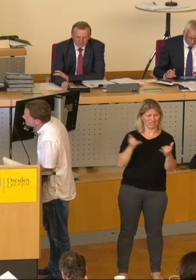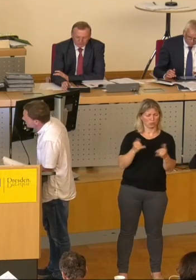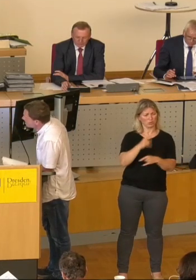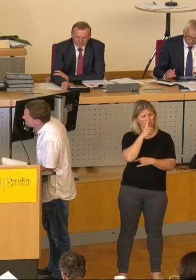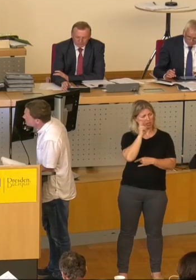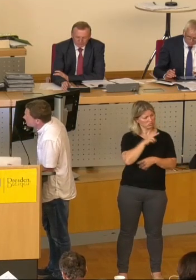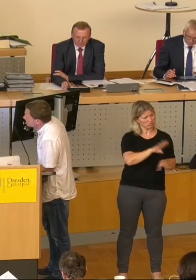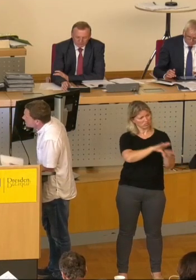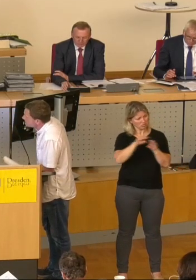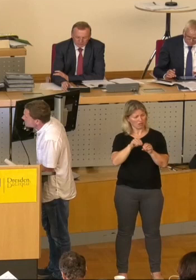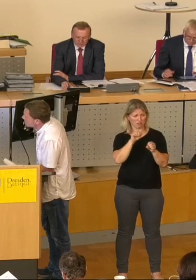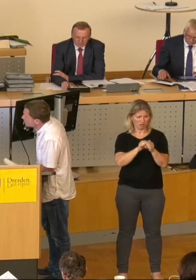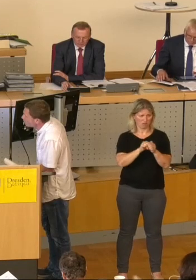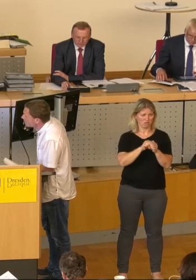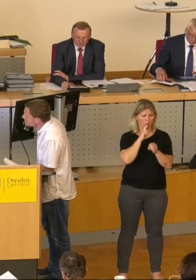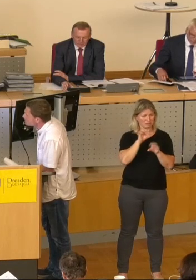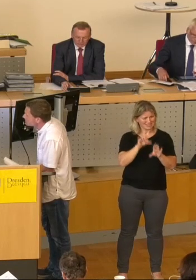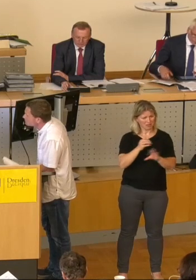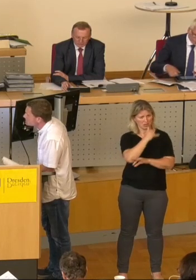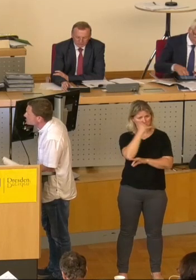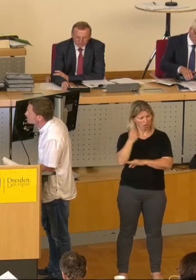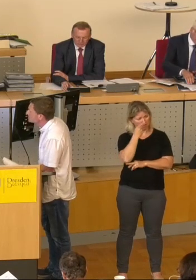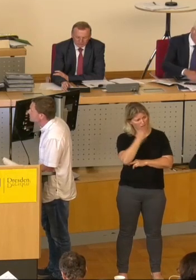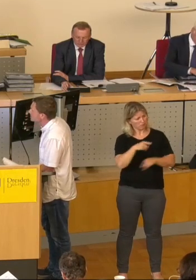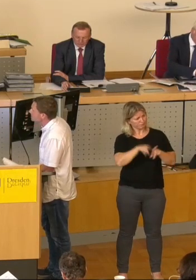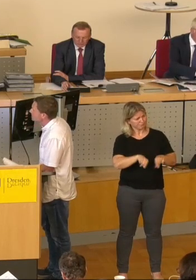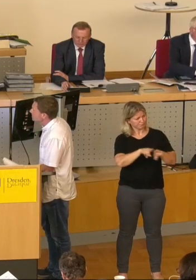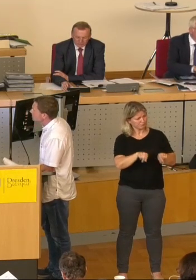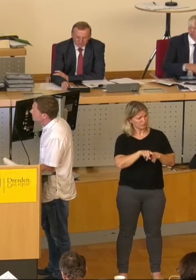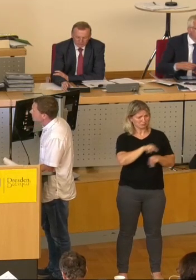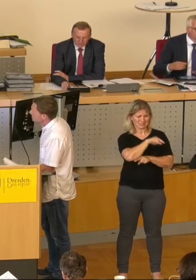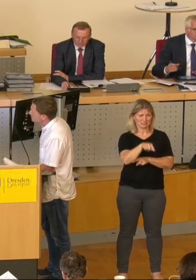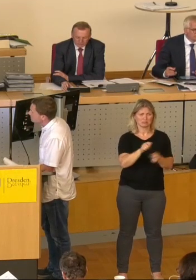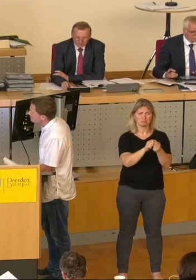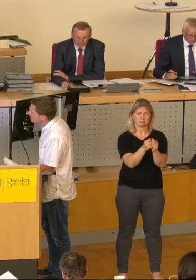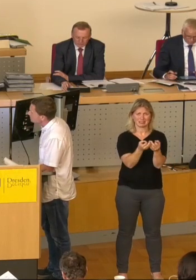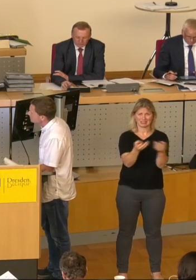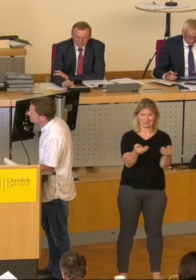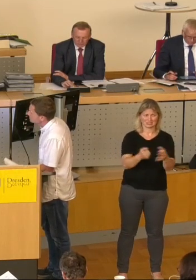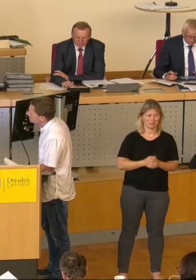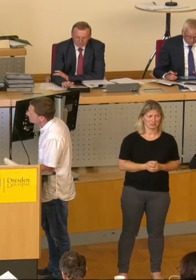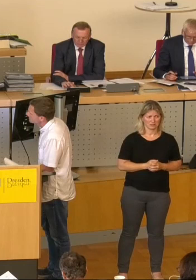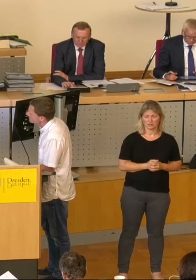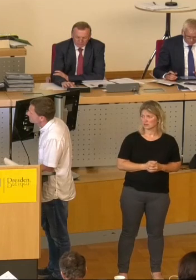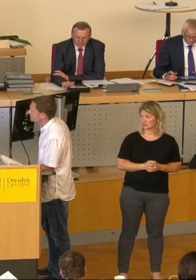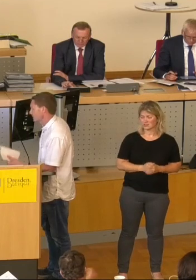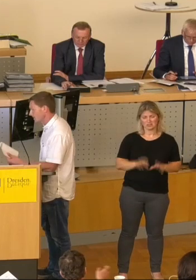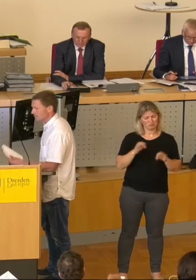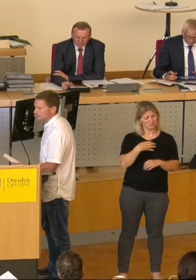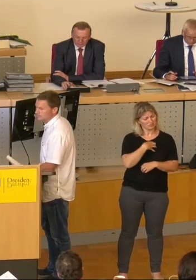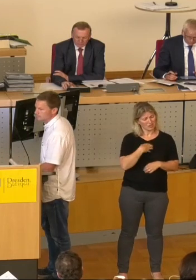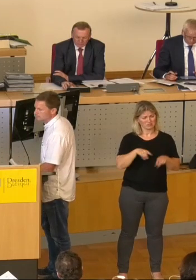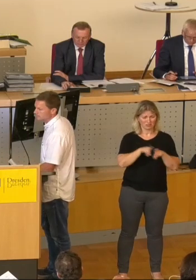werden kann. Denn seit 16 Jahren beobachte ich und nie tut sich was. Wie gesagt, ein Drittel der Straßen